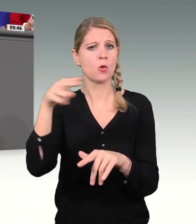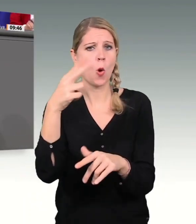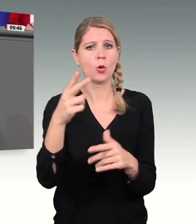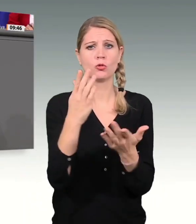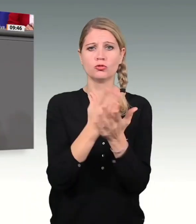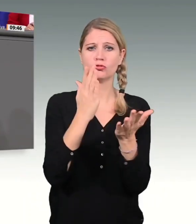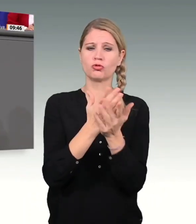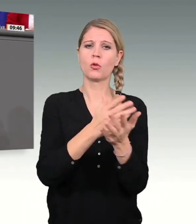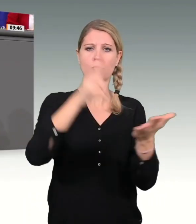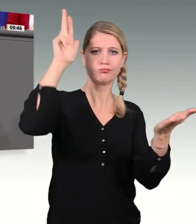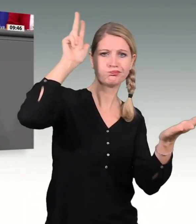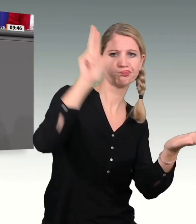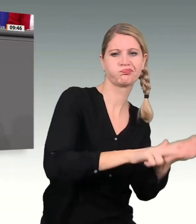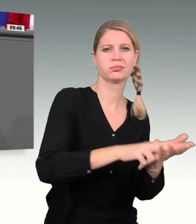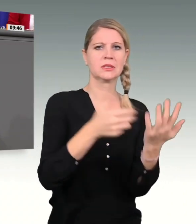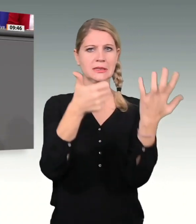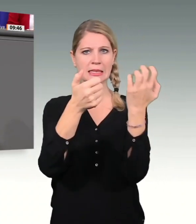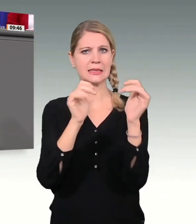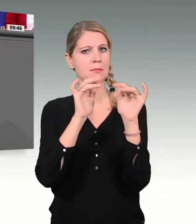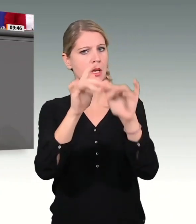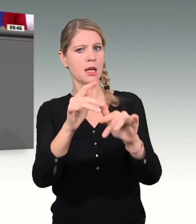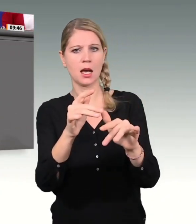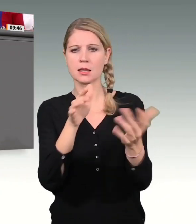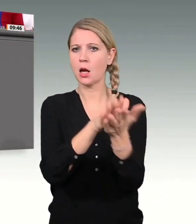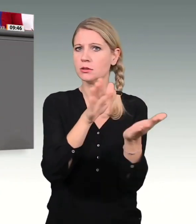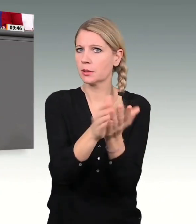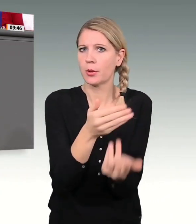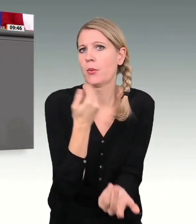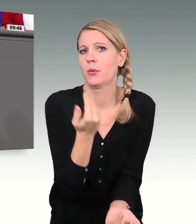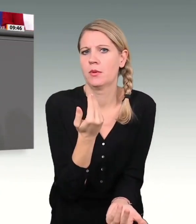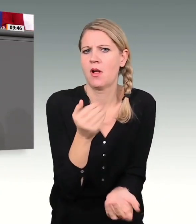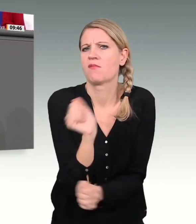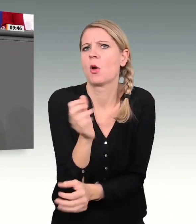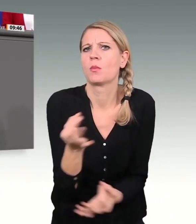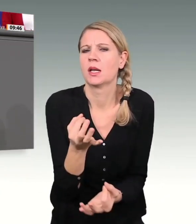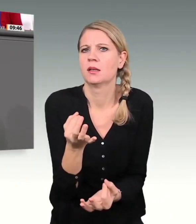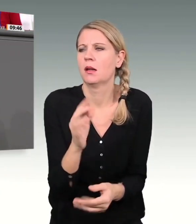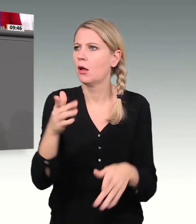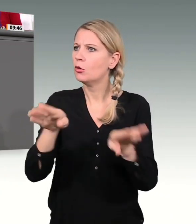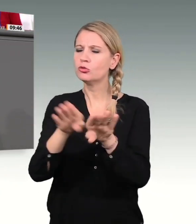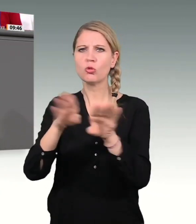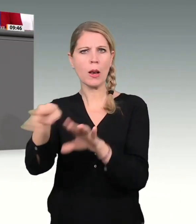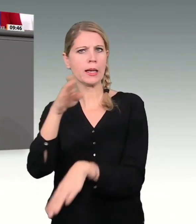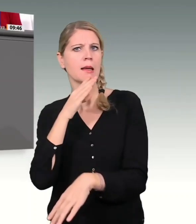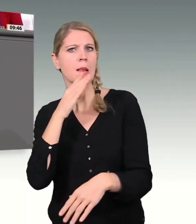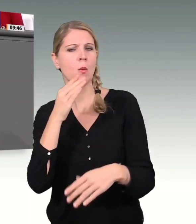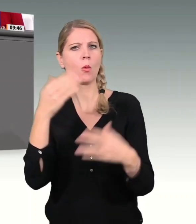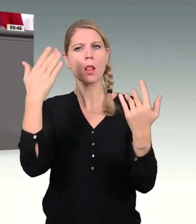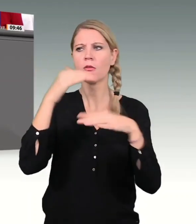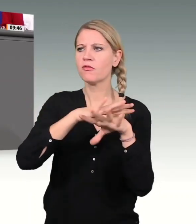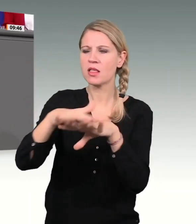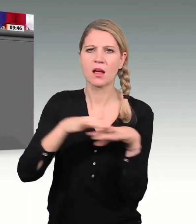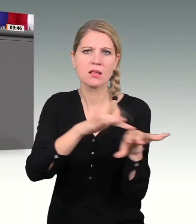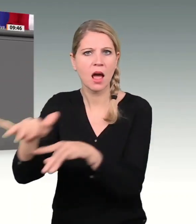Euro wurden nicht ausgegeben. Warum nicht, fragen wir. Haben wir etwa genügend Luftfilter in den Schulen? Nein. Haben wir etwa